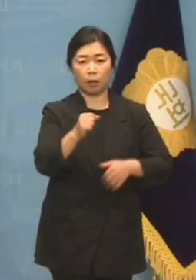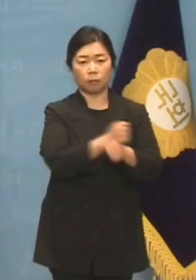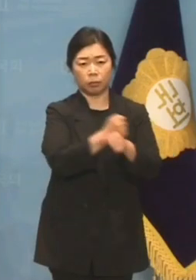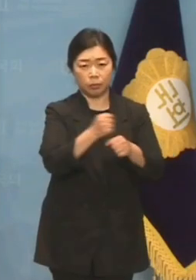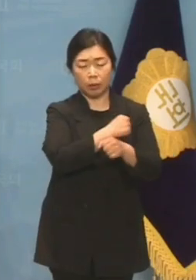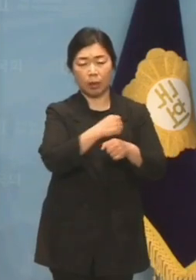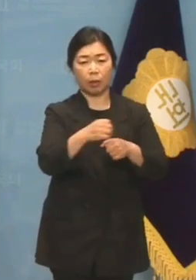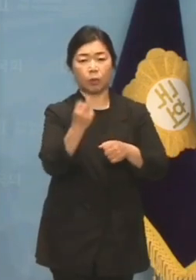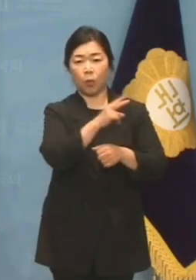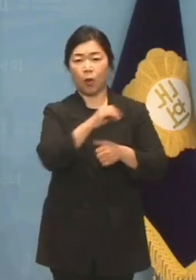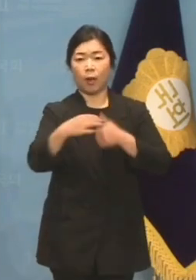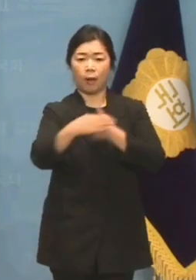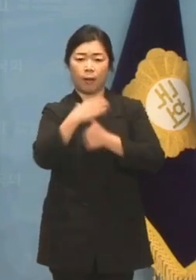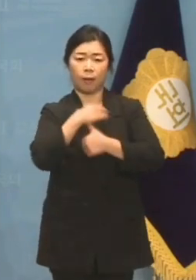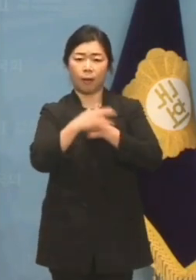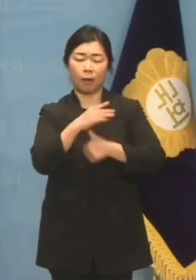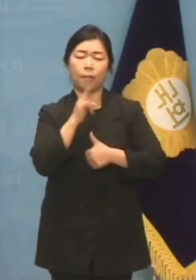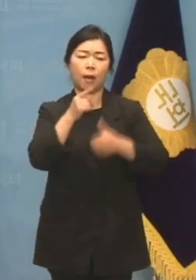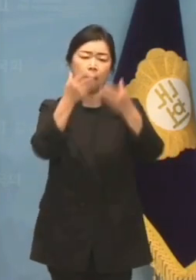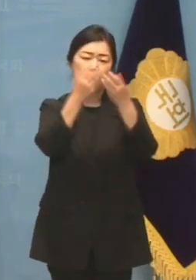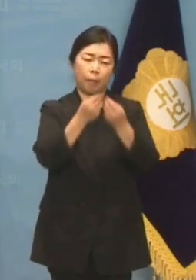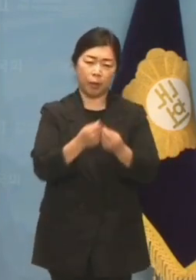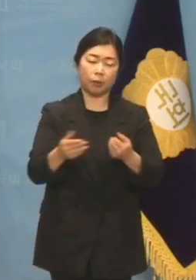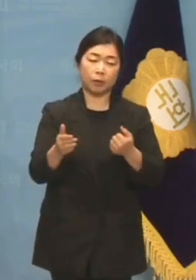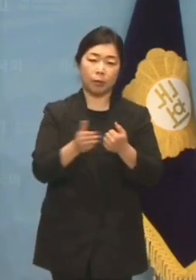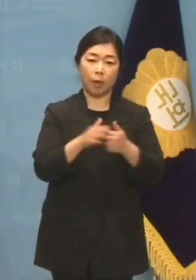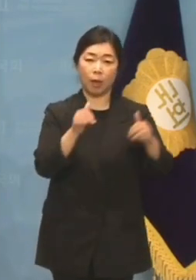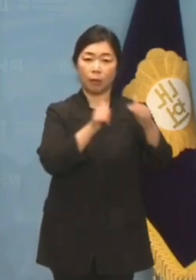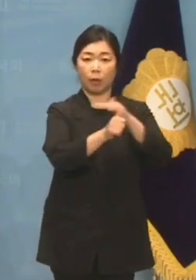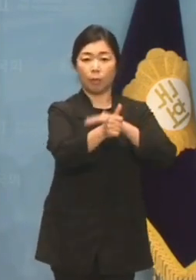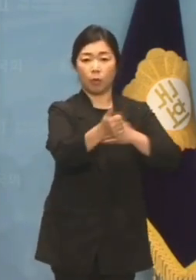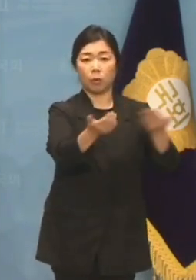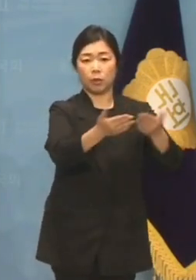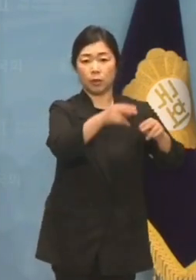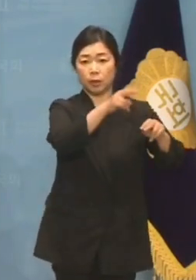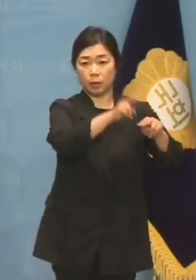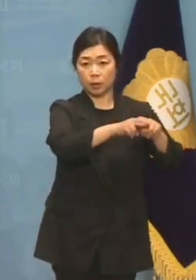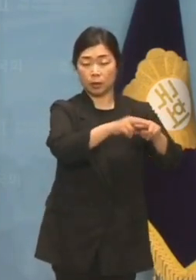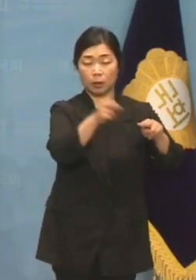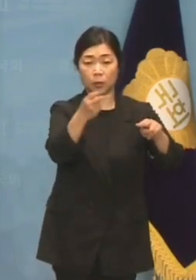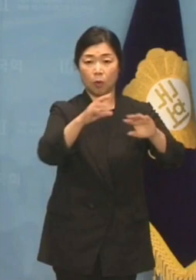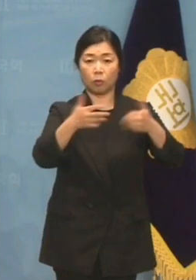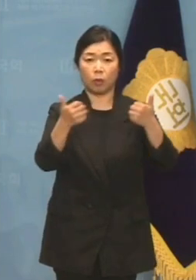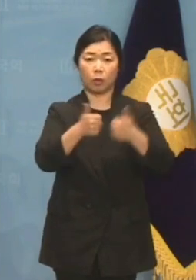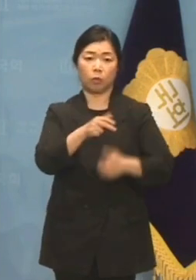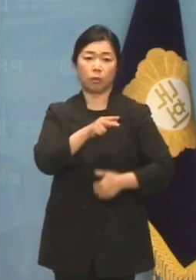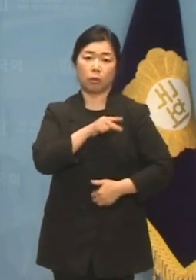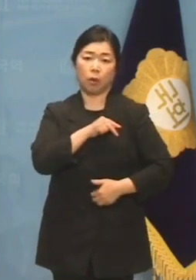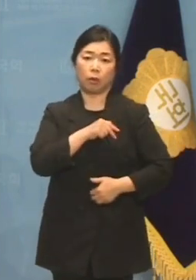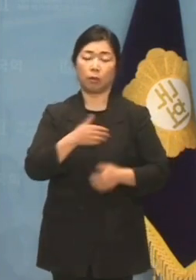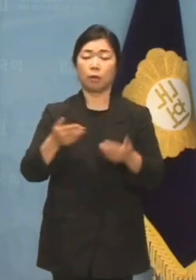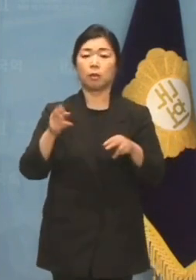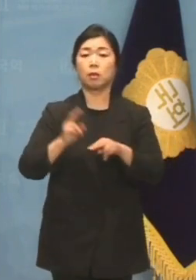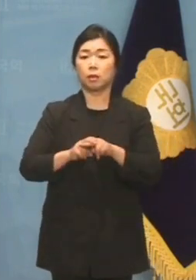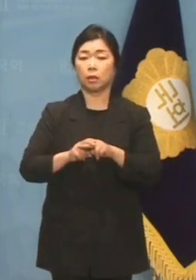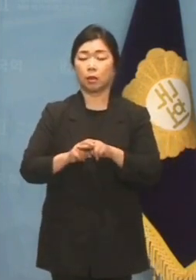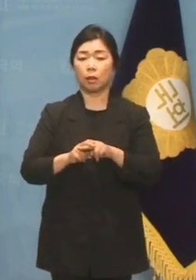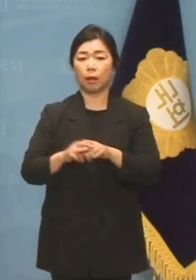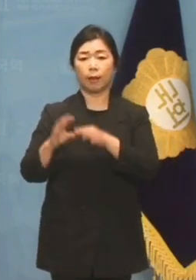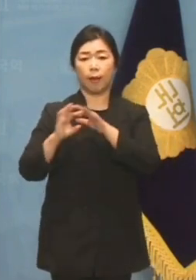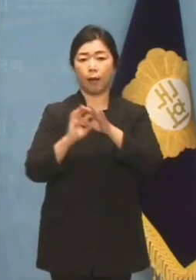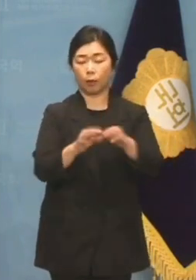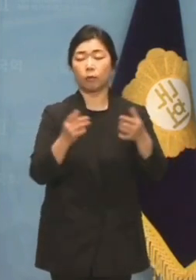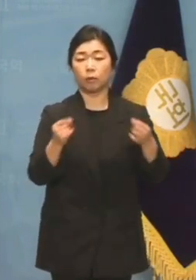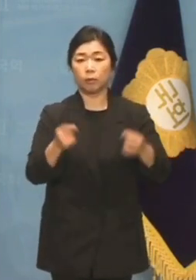양면 방탄으로 대표직과 의원직을 유지해 왔습니다. 벌써부터 윤관석,